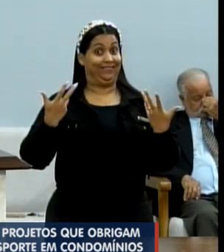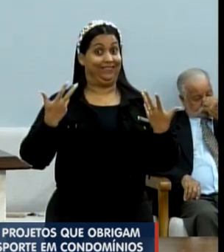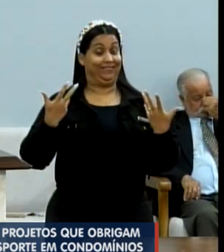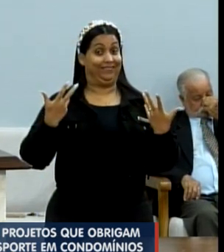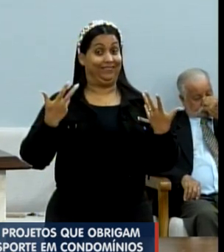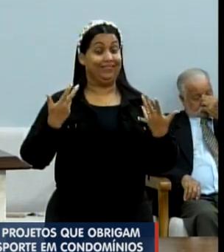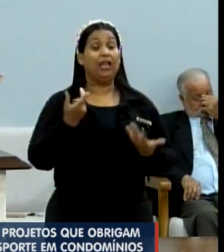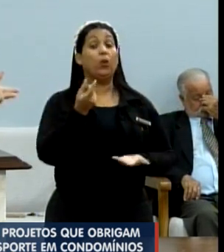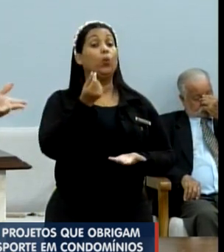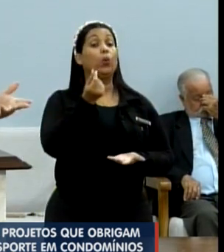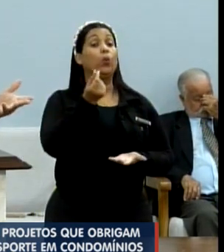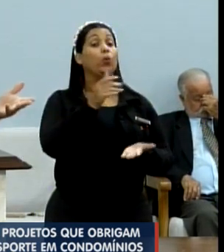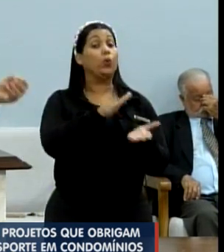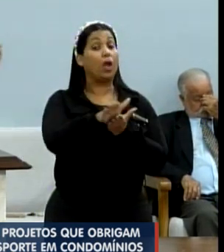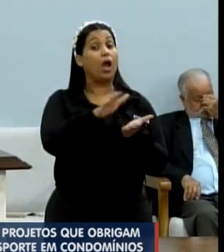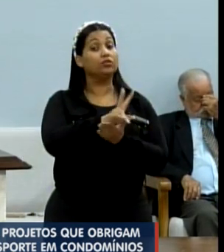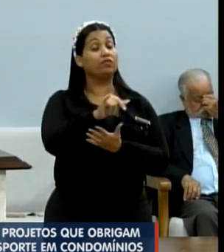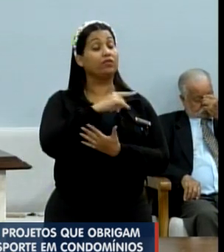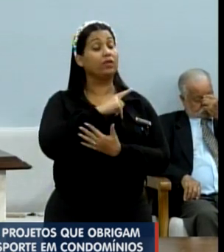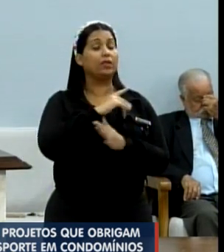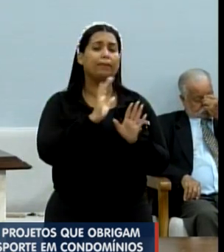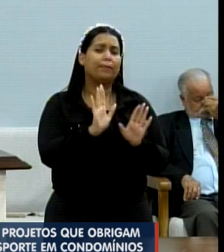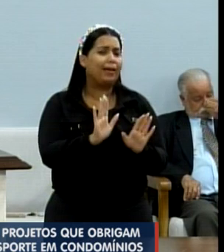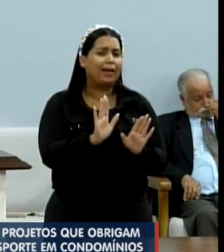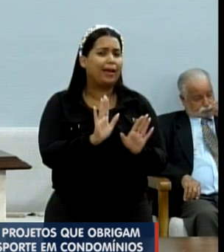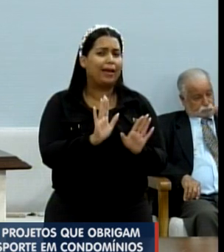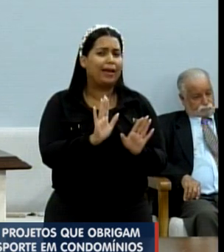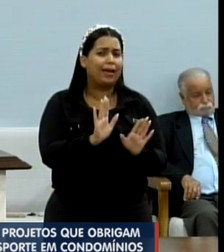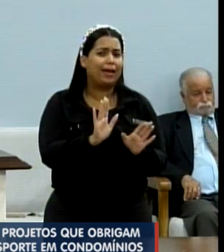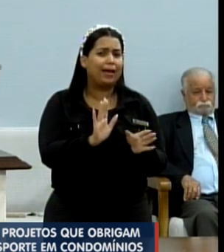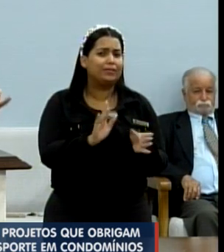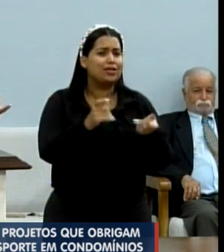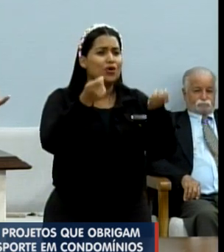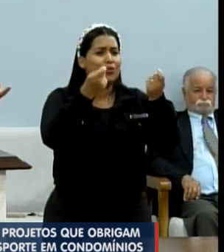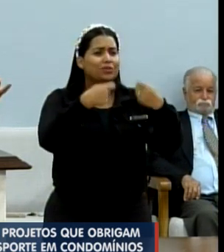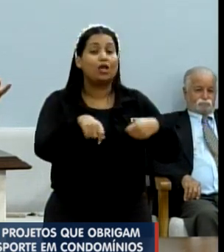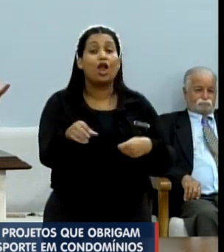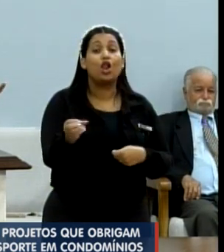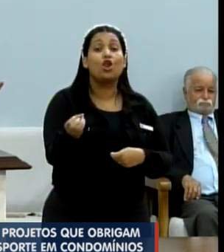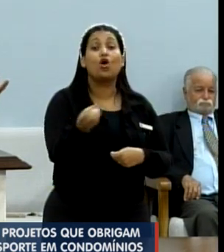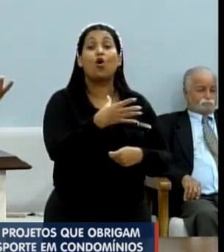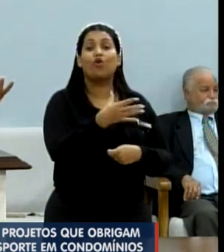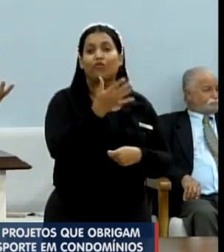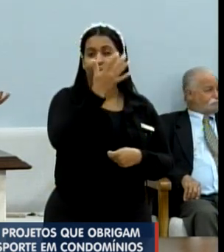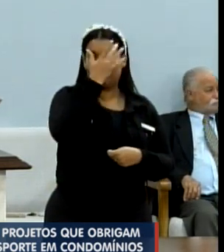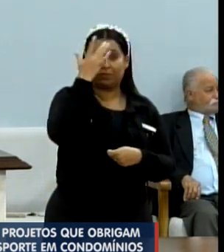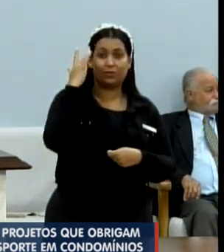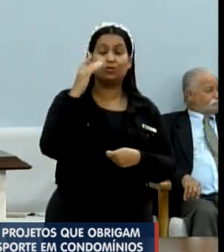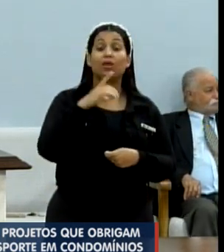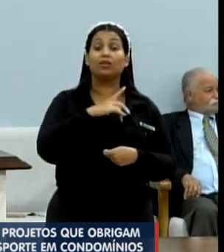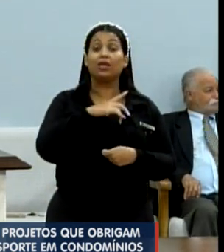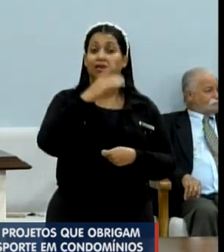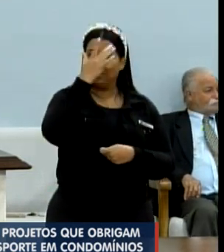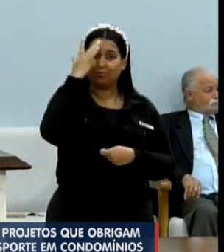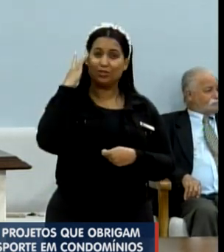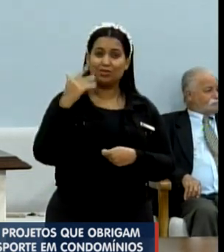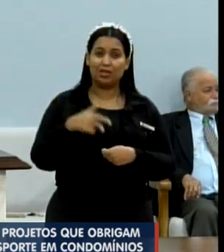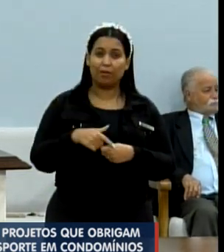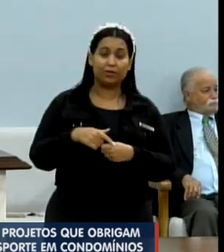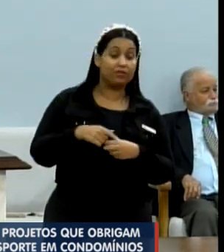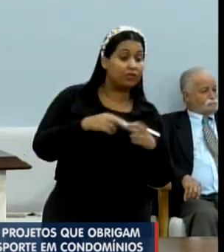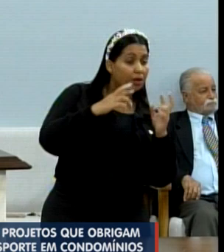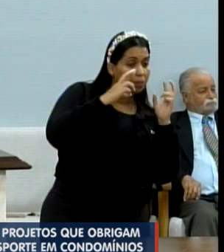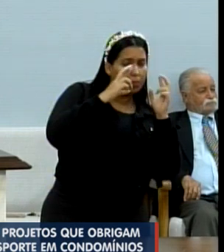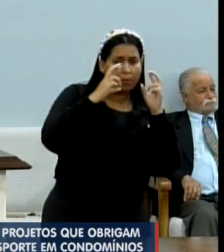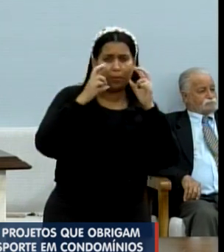O gasto existirá, mas não precisará sequer contratar um novo colaborador, porque temos os rondas. Então,